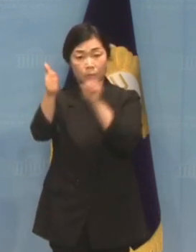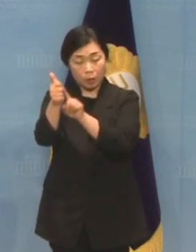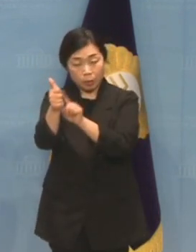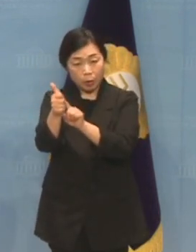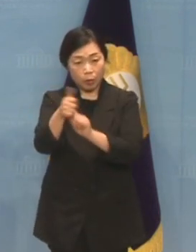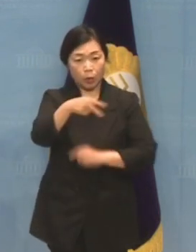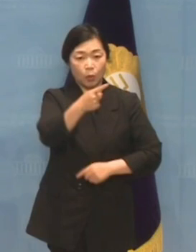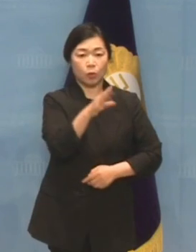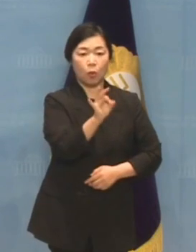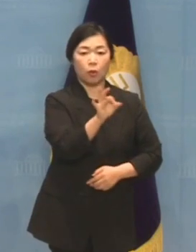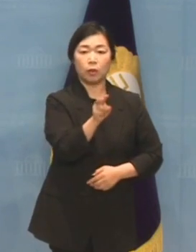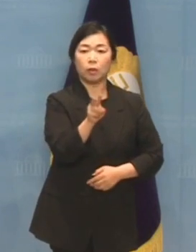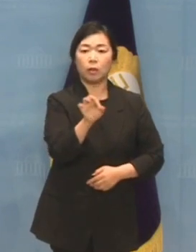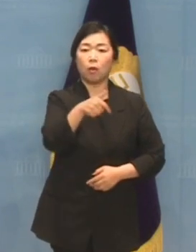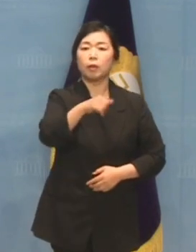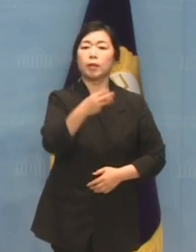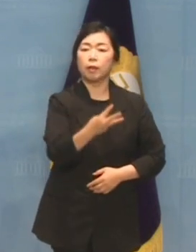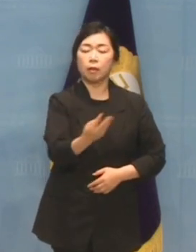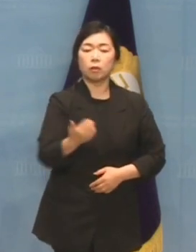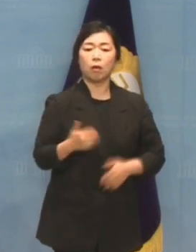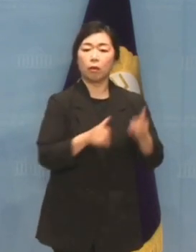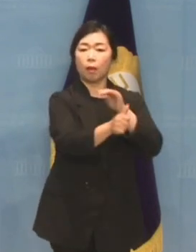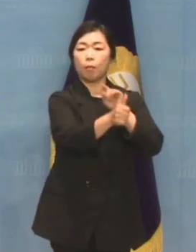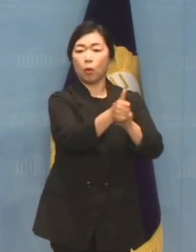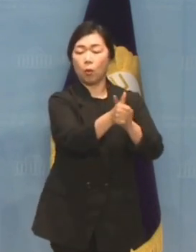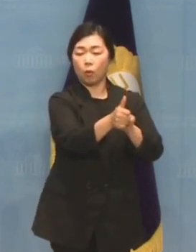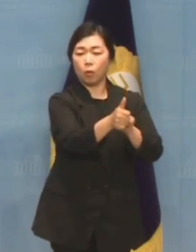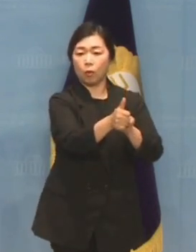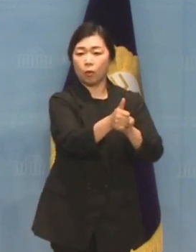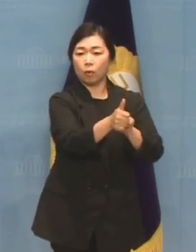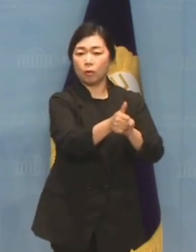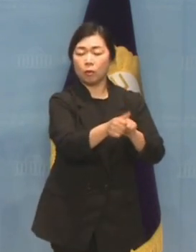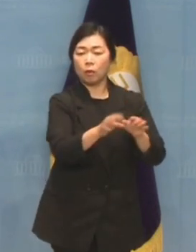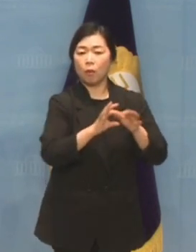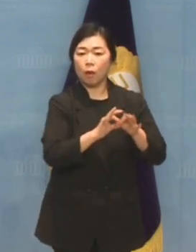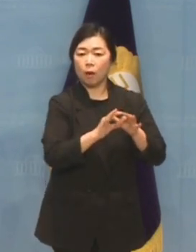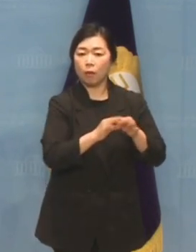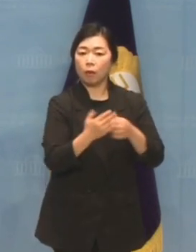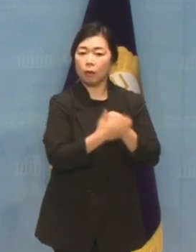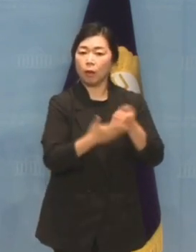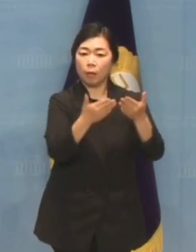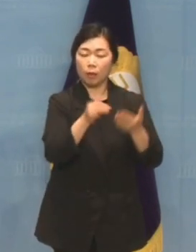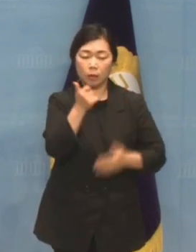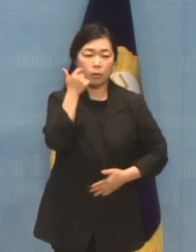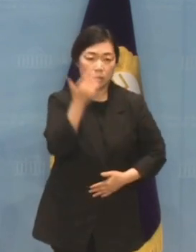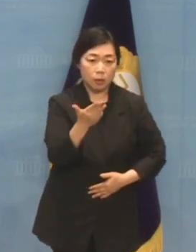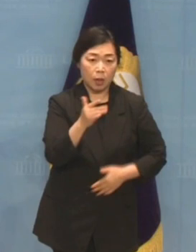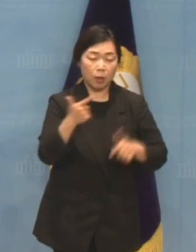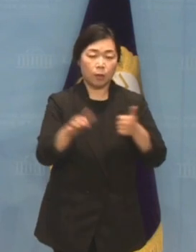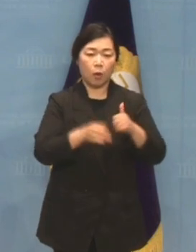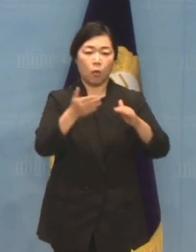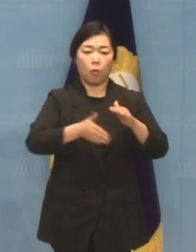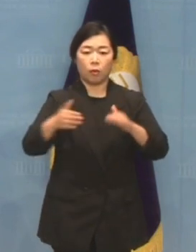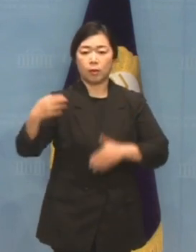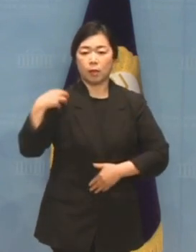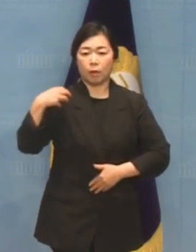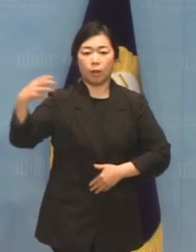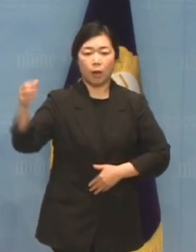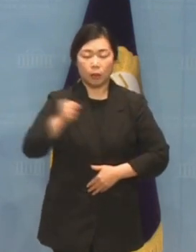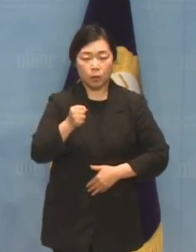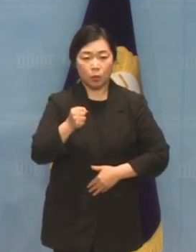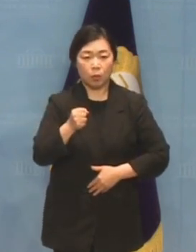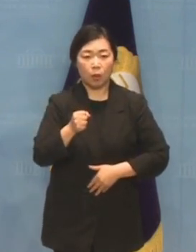대표의 지역구 상속자로서 역할을 할 것인지 공당대표로서 책임감 있는 역할을 할 것인지